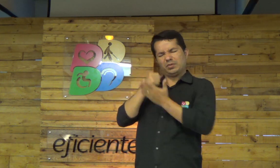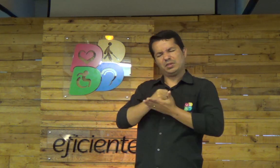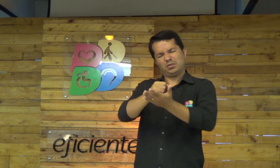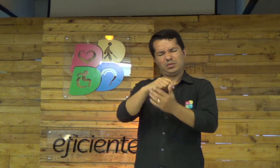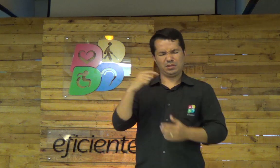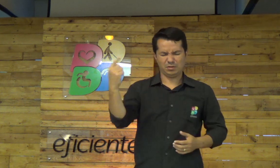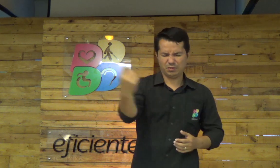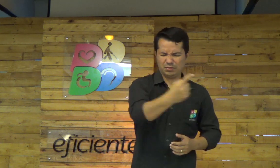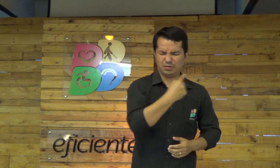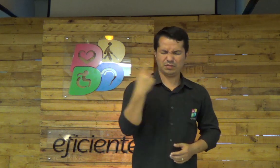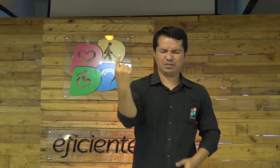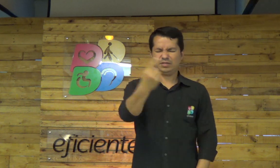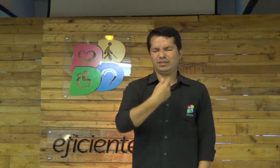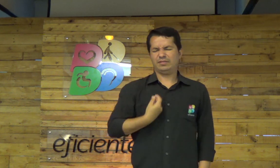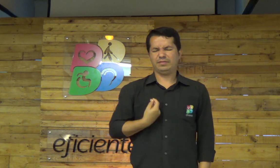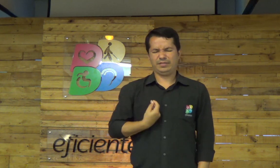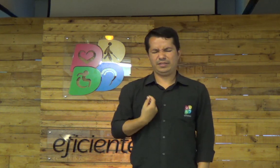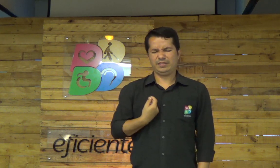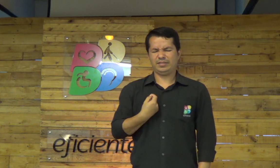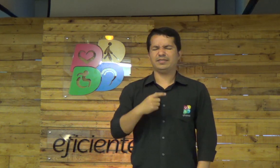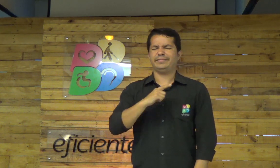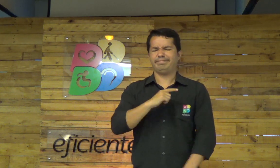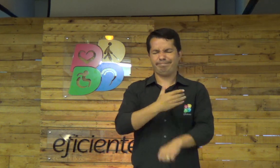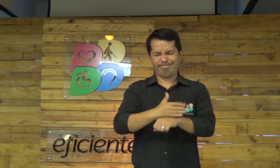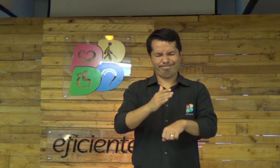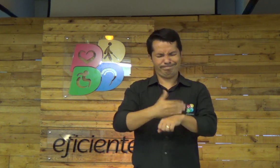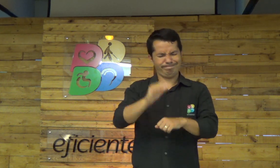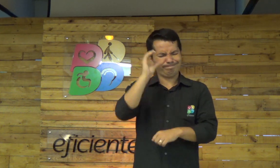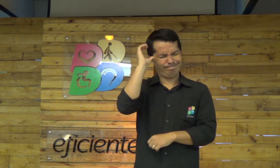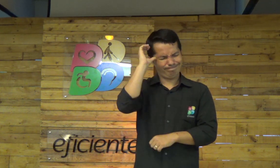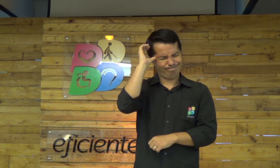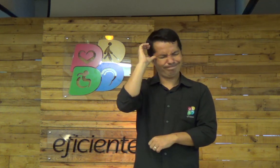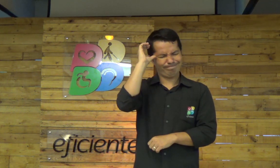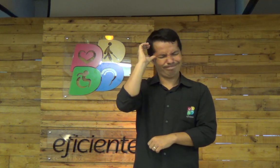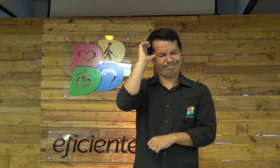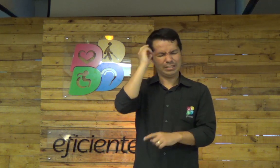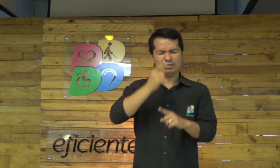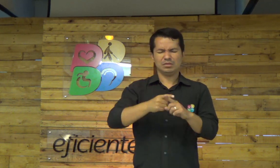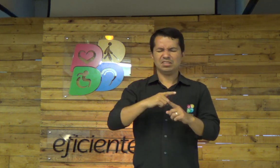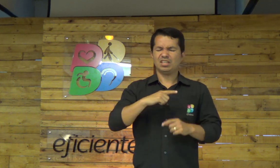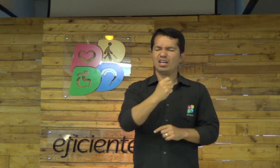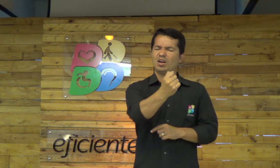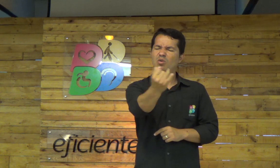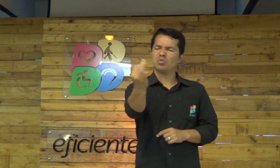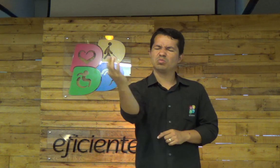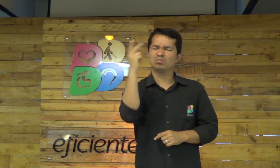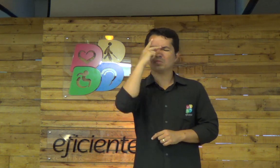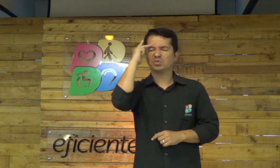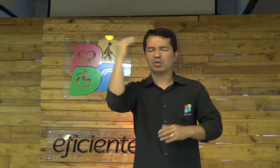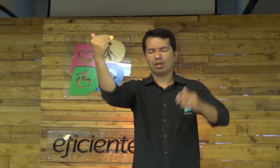de Jesus, ajuda a cada um a ter uma consciência.